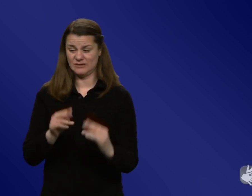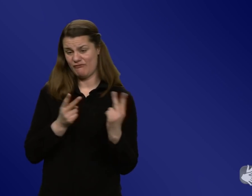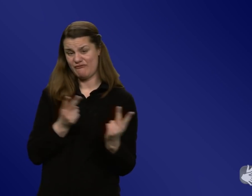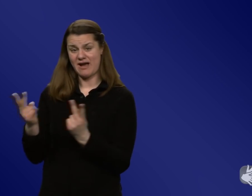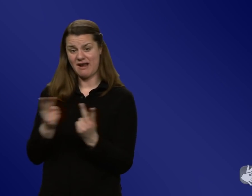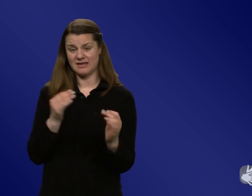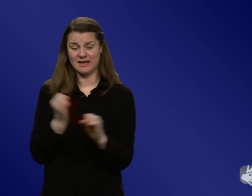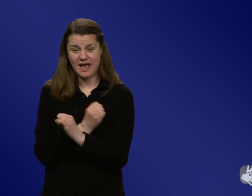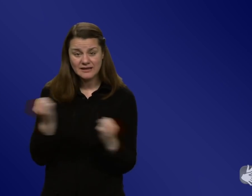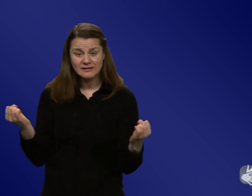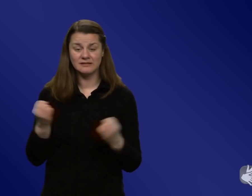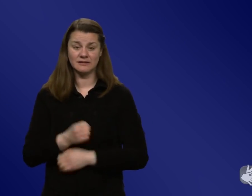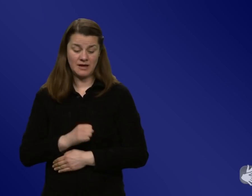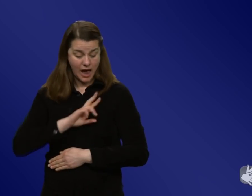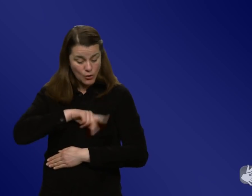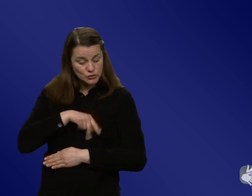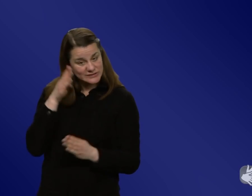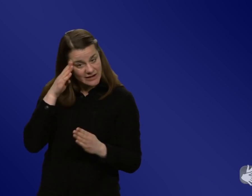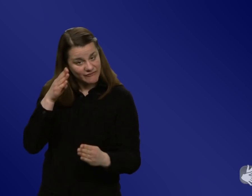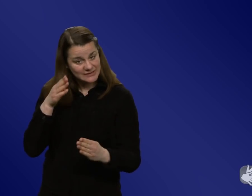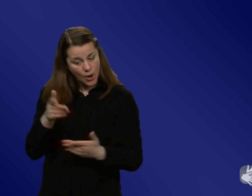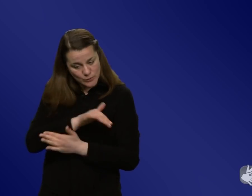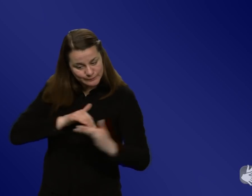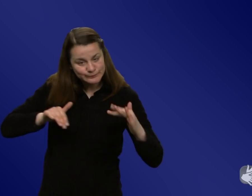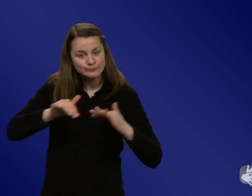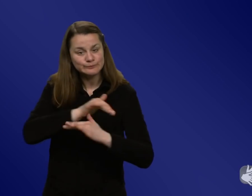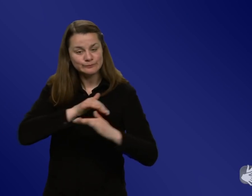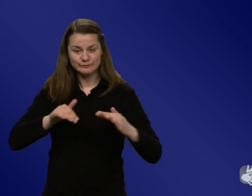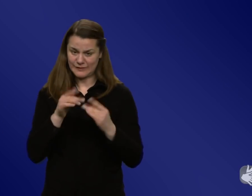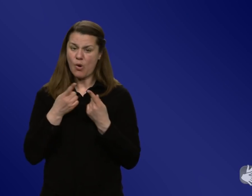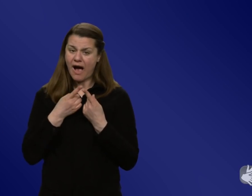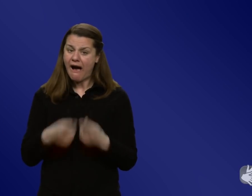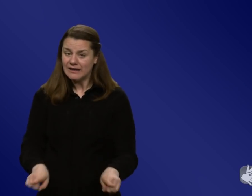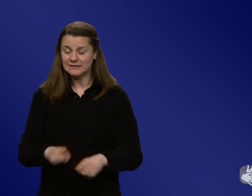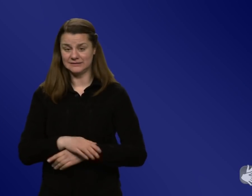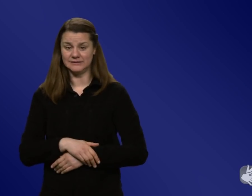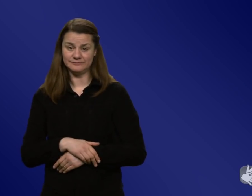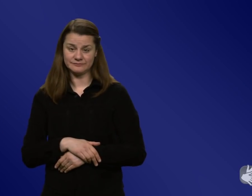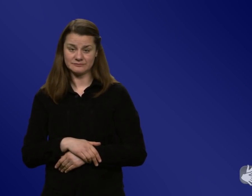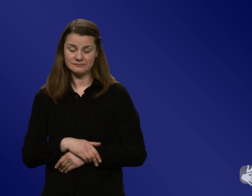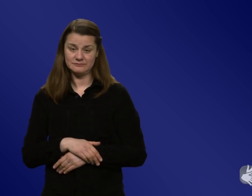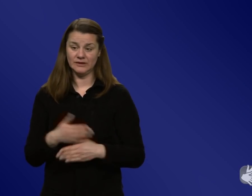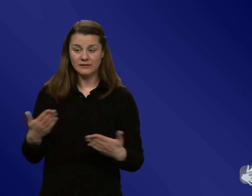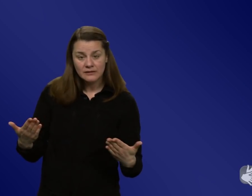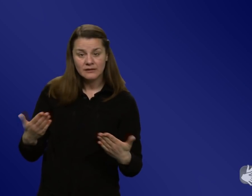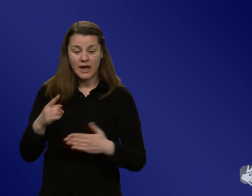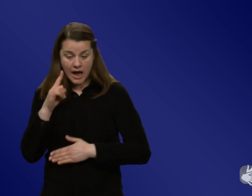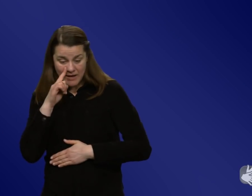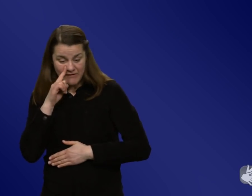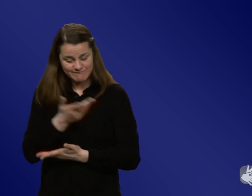Untereinander, das soziale Vertrauen zwischen Bürgerinnen, das je nachdem auch Impfmotivation erhöhen kann, weil man sich und aber auch andere schützen kann. Das sind so